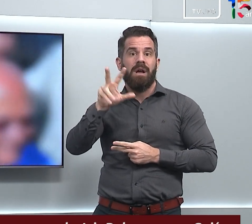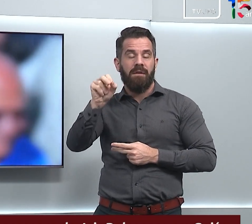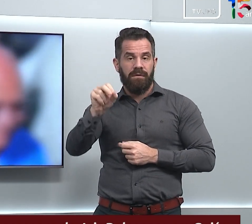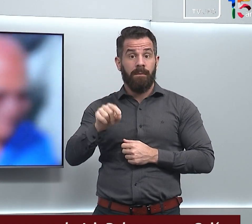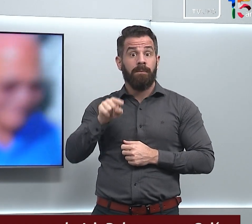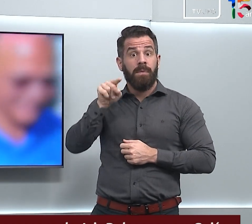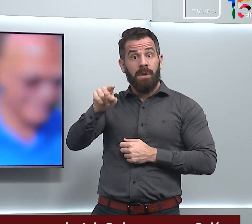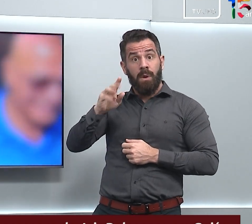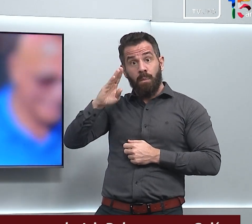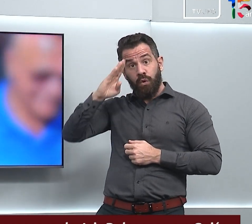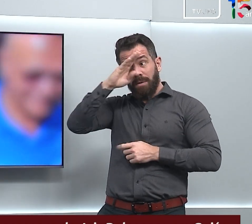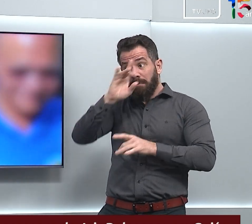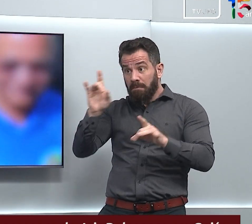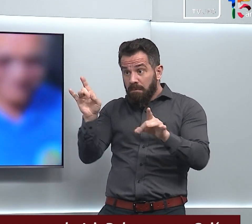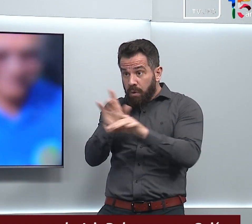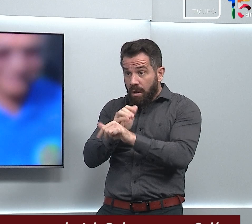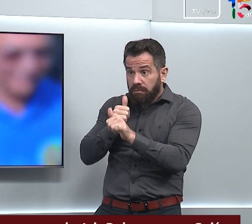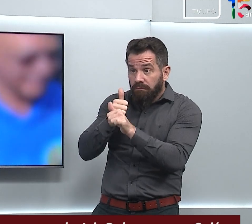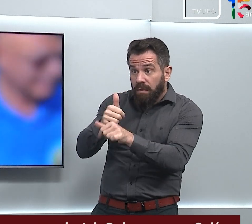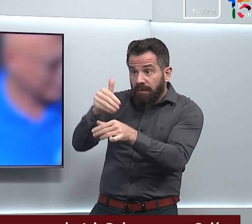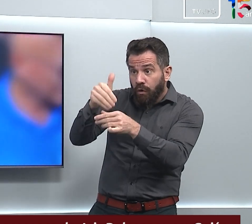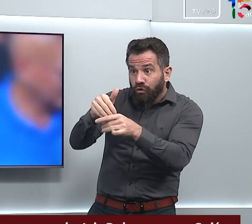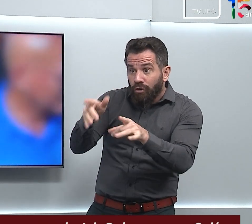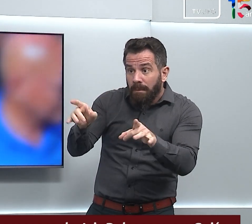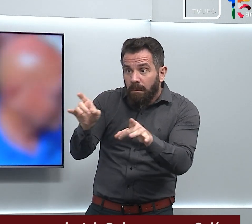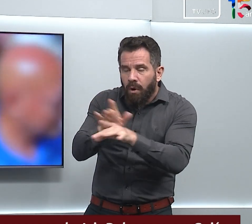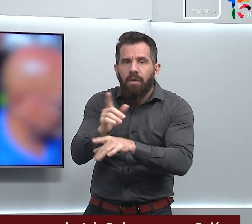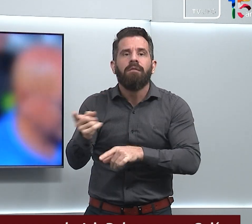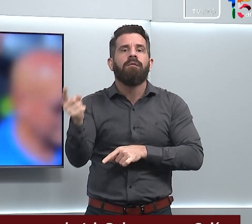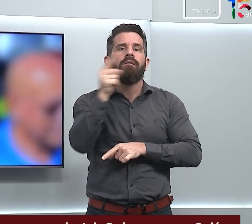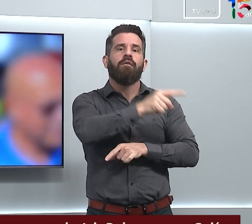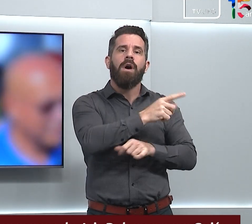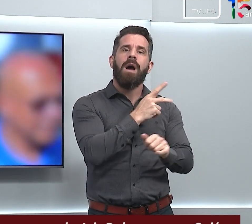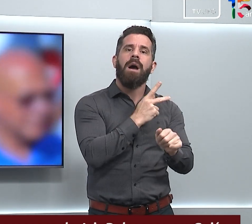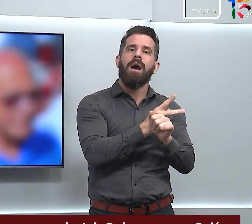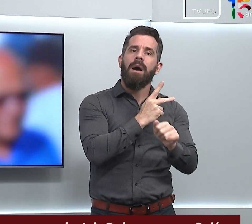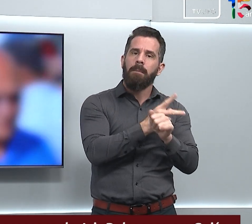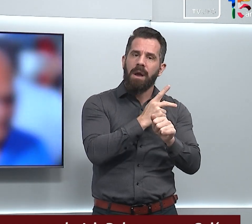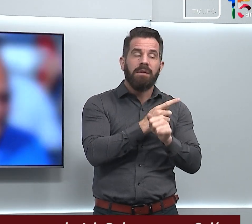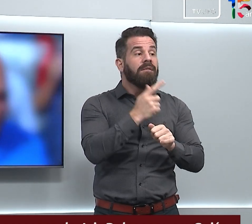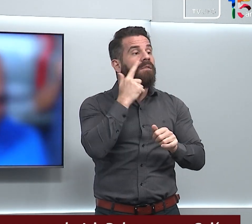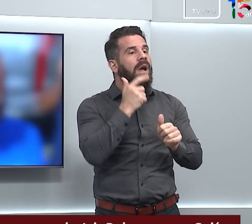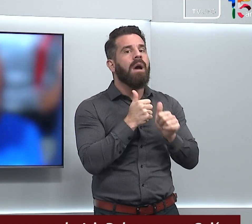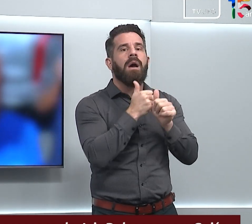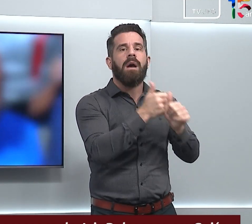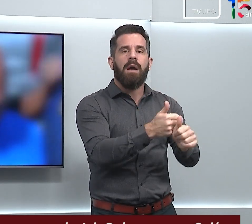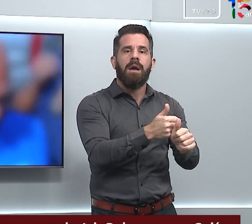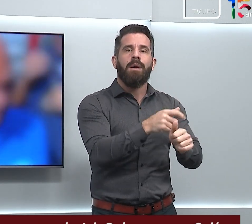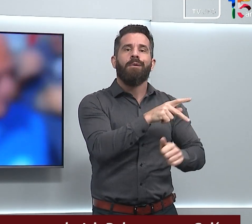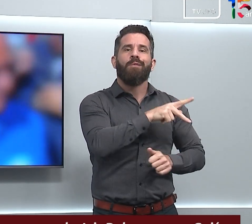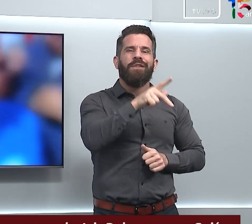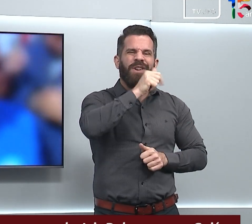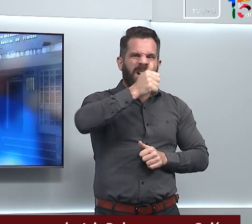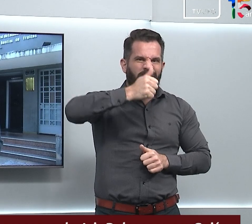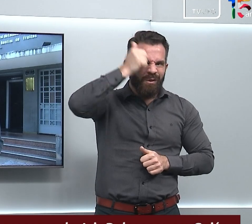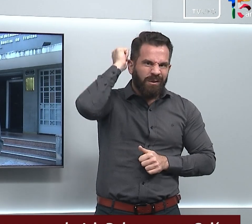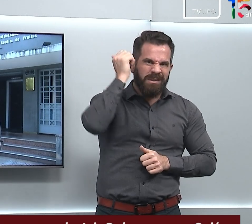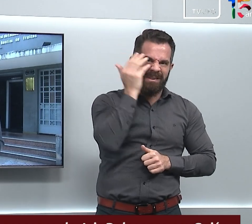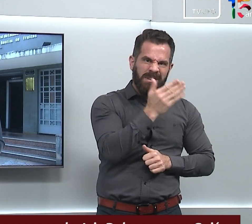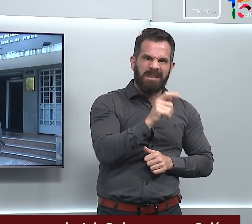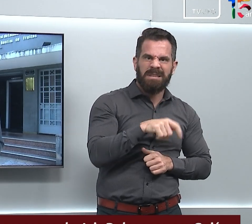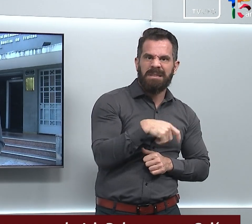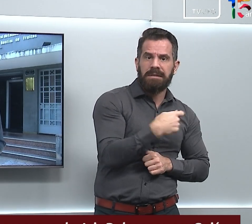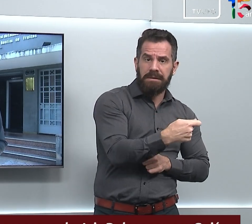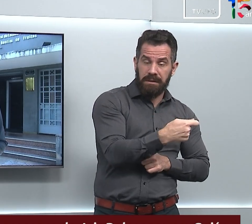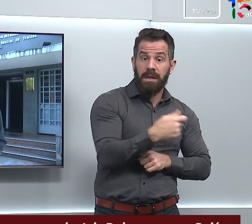Bolsonaro saiu de Goiânia e foi Aparecida acompanhar a votação do candidato professor Alcides. Tudo isso